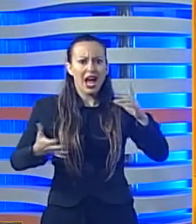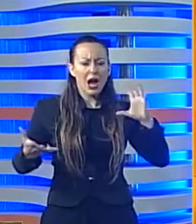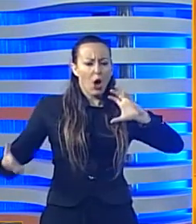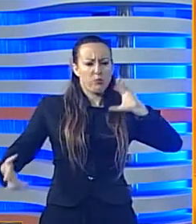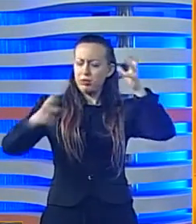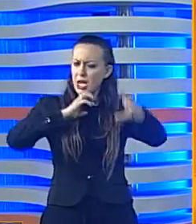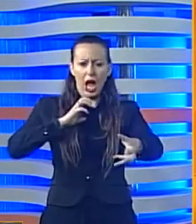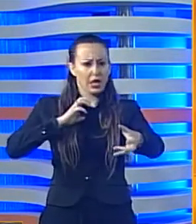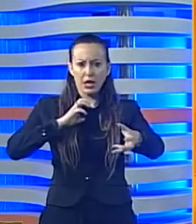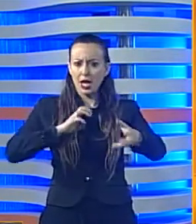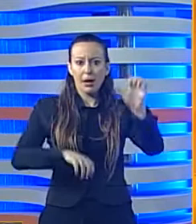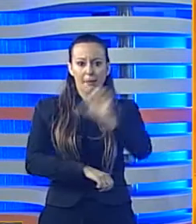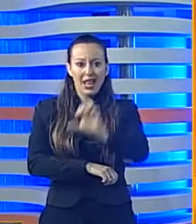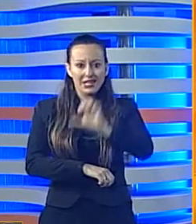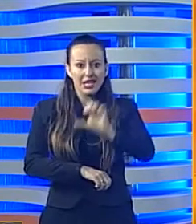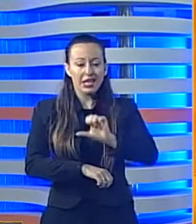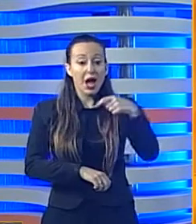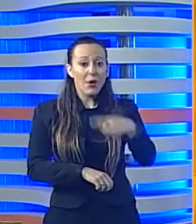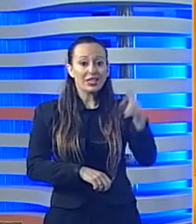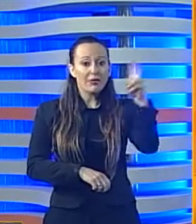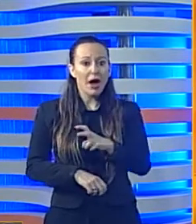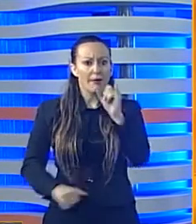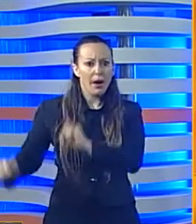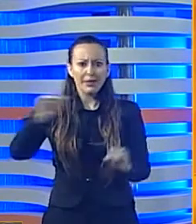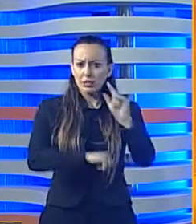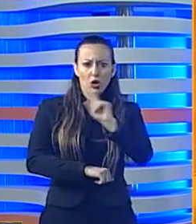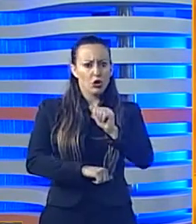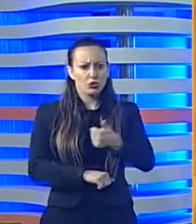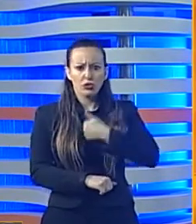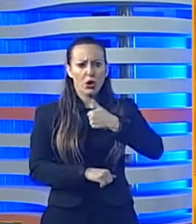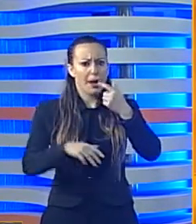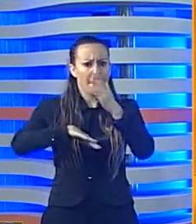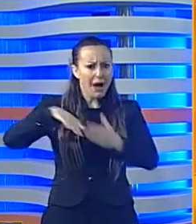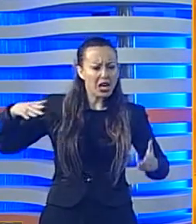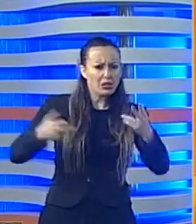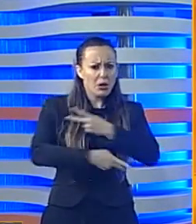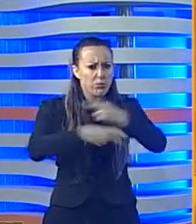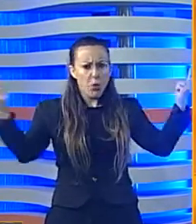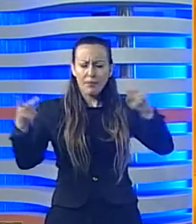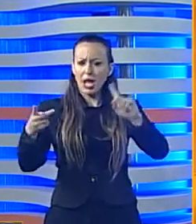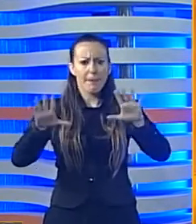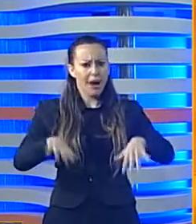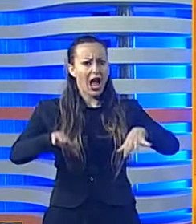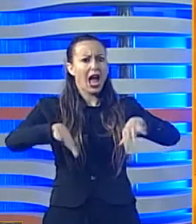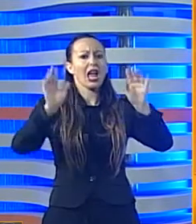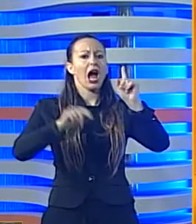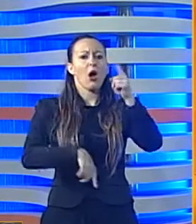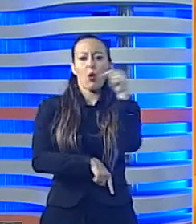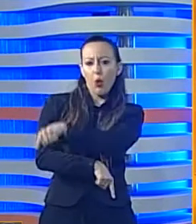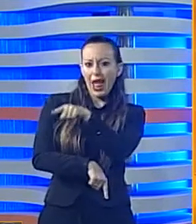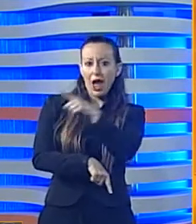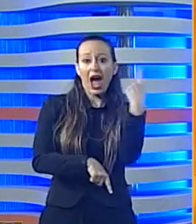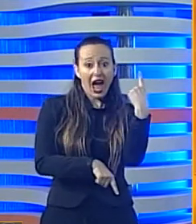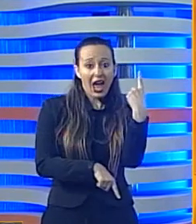benzinaio venissero riforniti non solo gli automezzi pubblici ma anche quelli privati. In